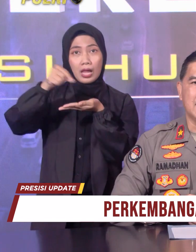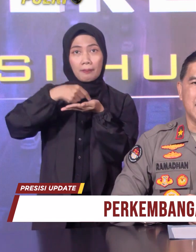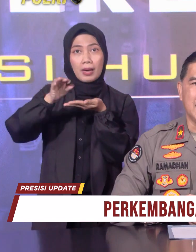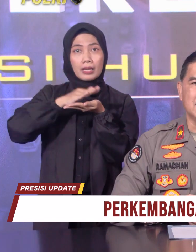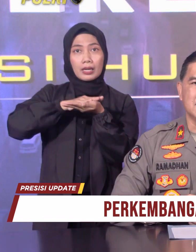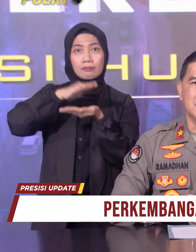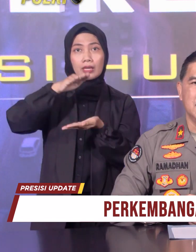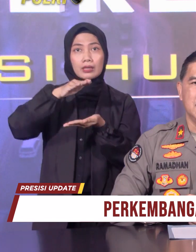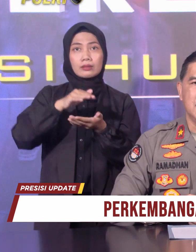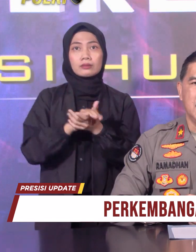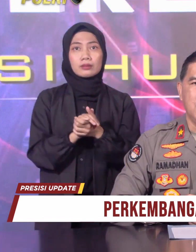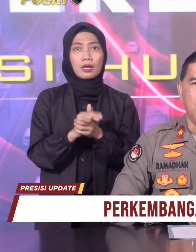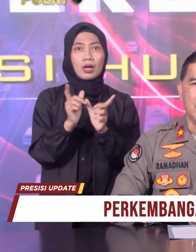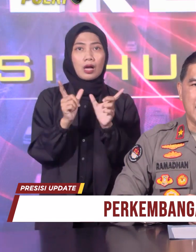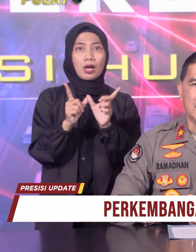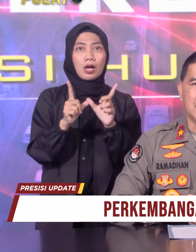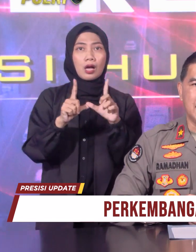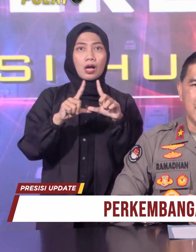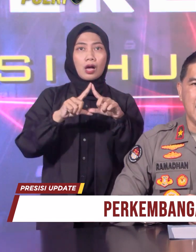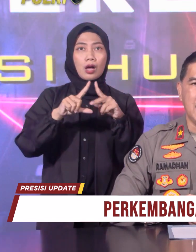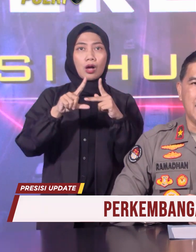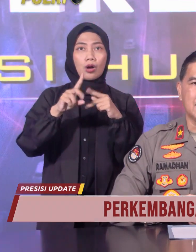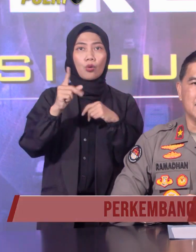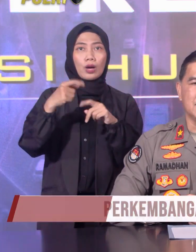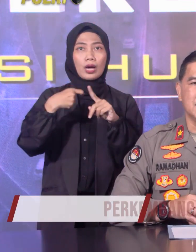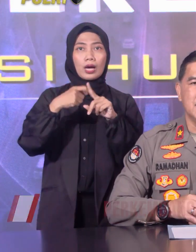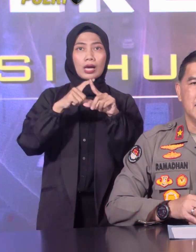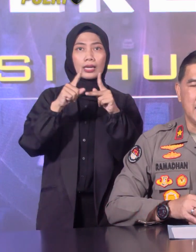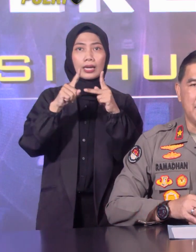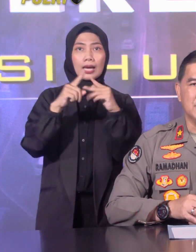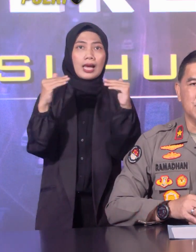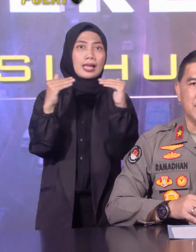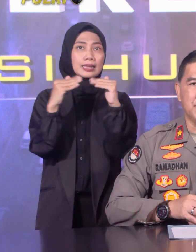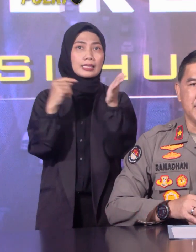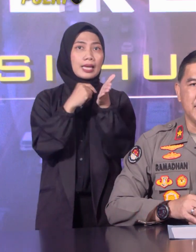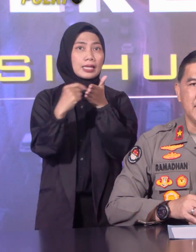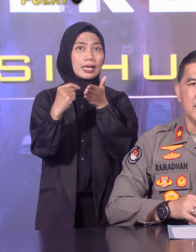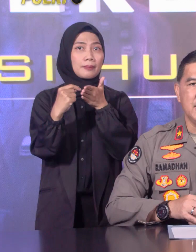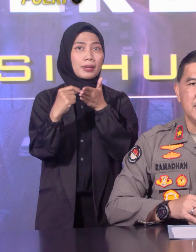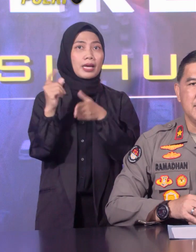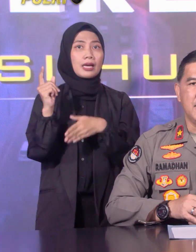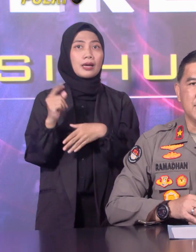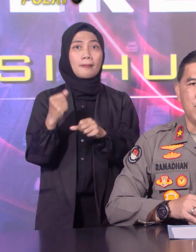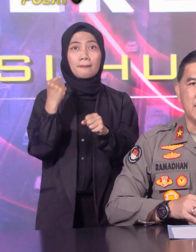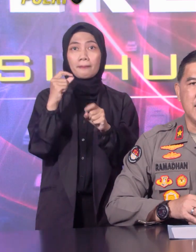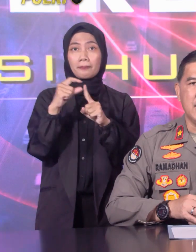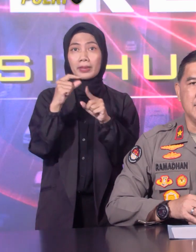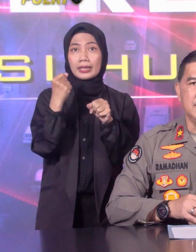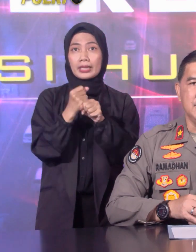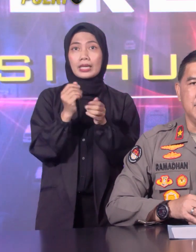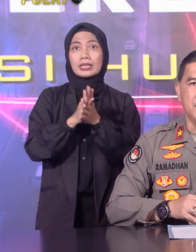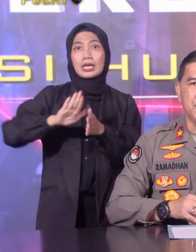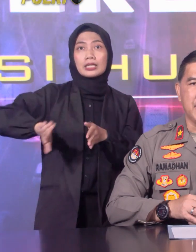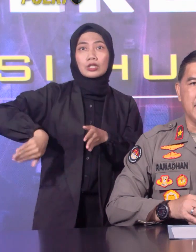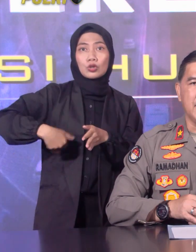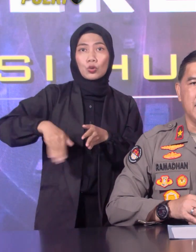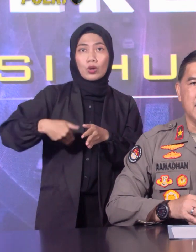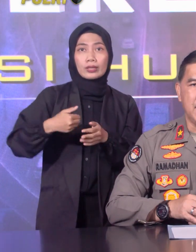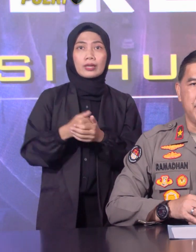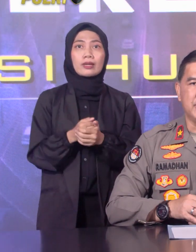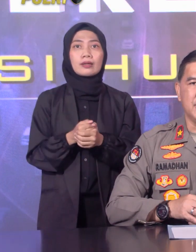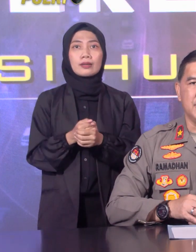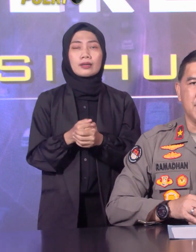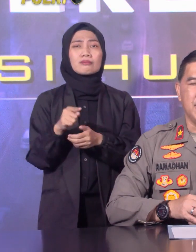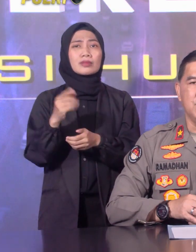Warkah Tanah atas nama sodara PG dan keluarga di BPN